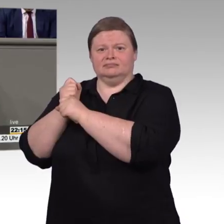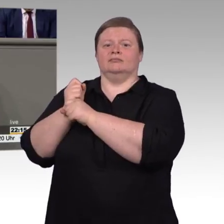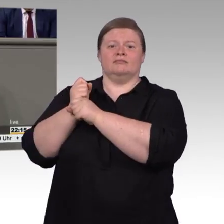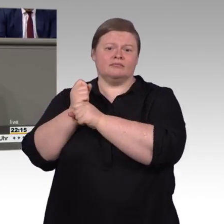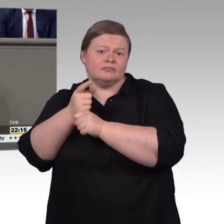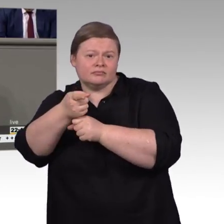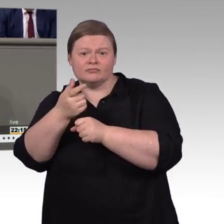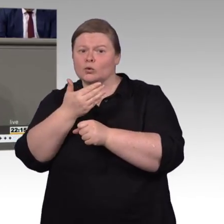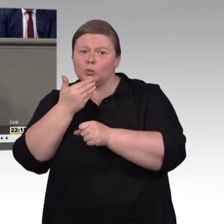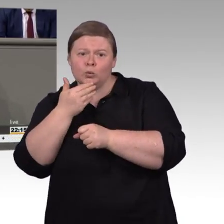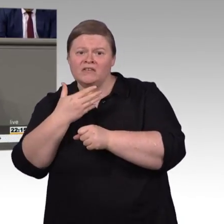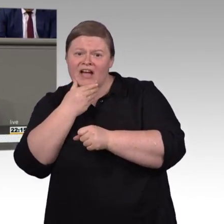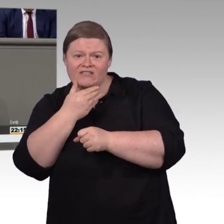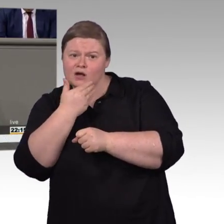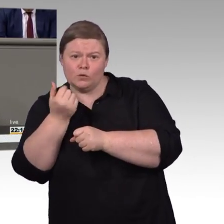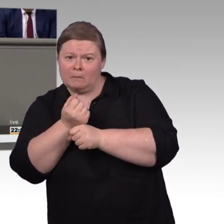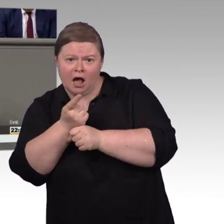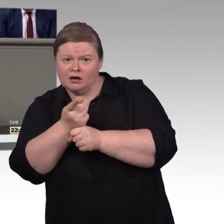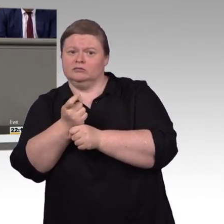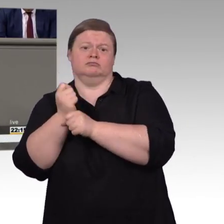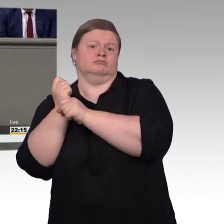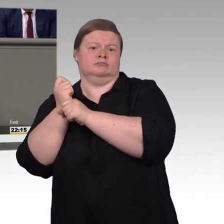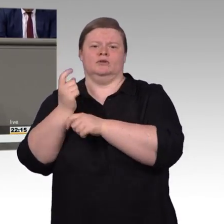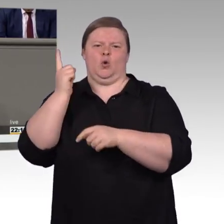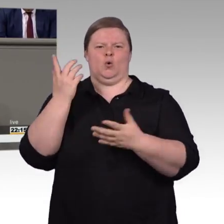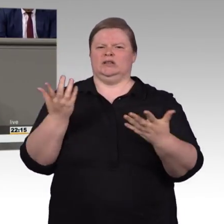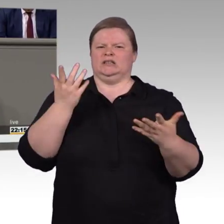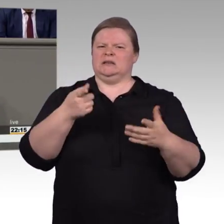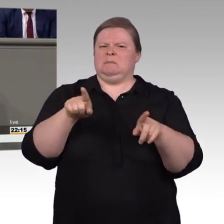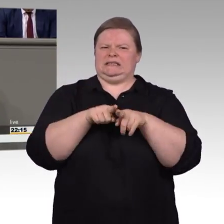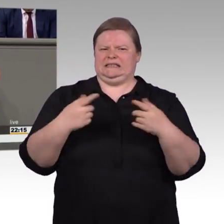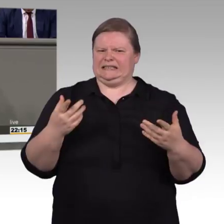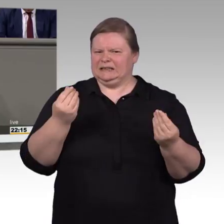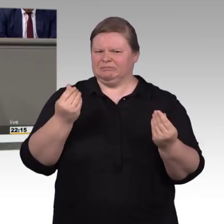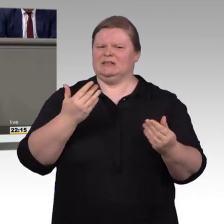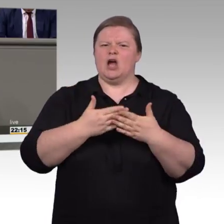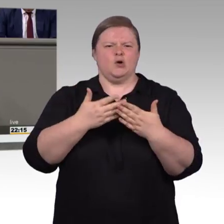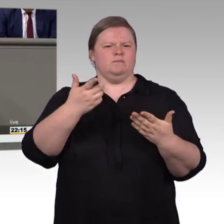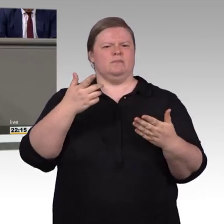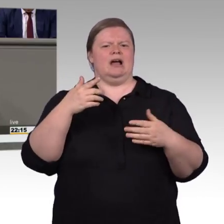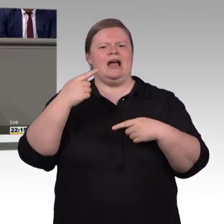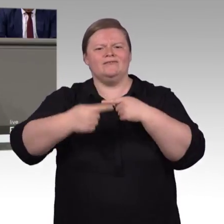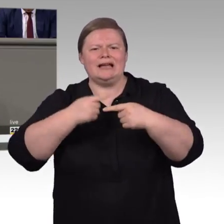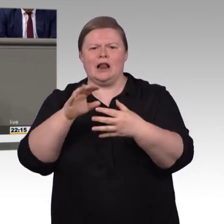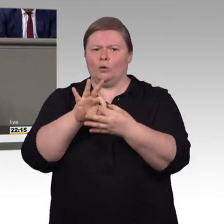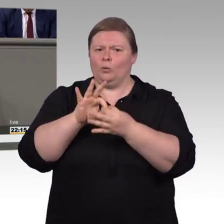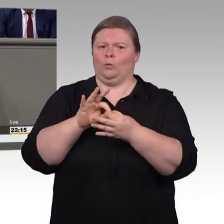Generationenaufgabe ist. Wenn Sie, werte Kolleginnen und Kollegen der Linken, die Versagung von Barrierefreiheit als